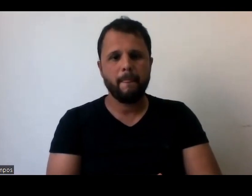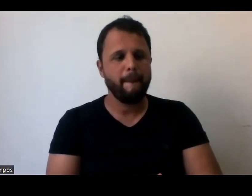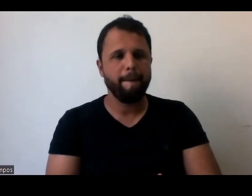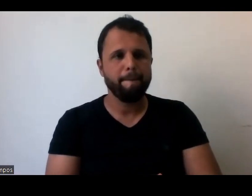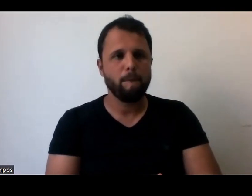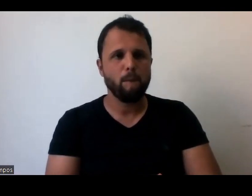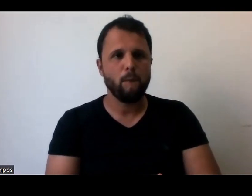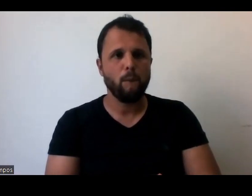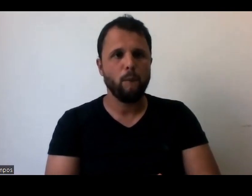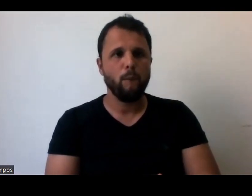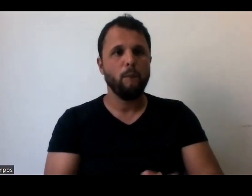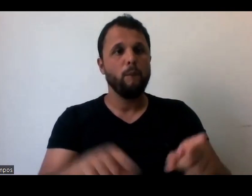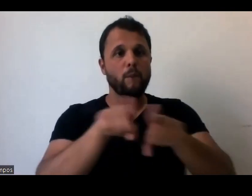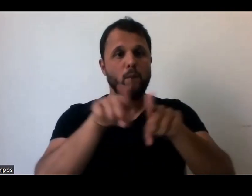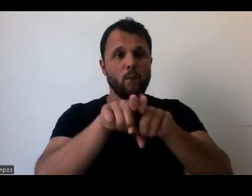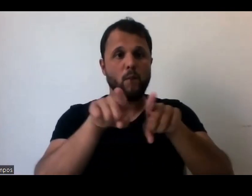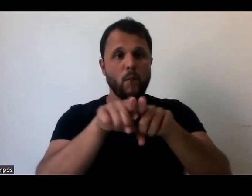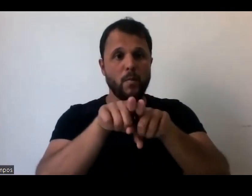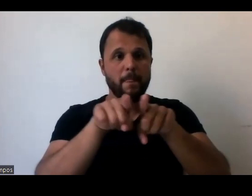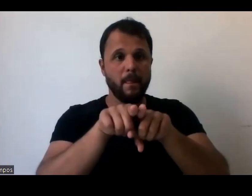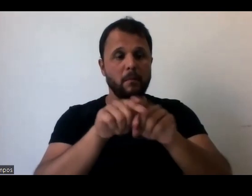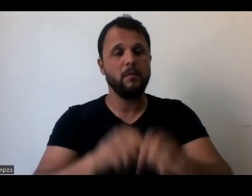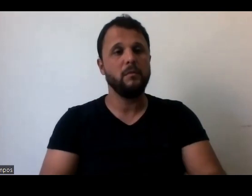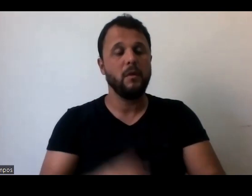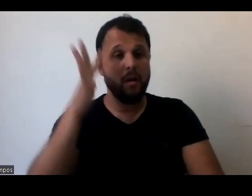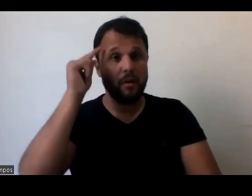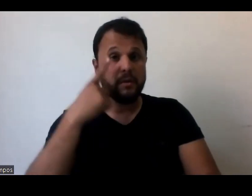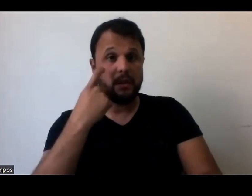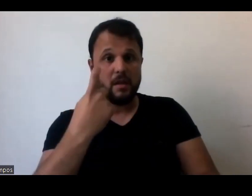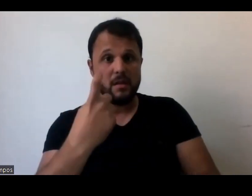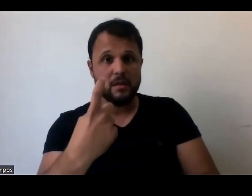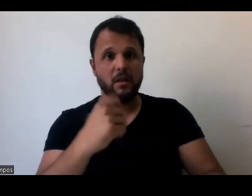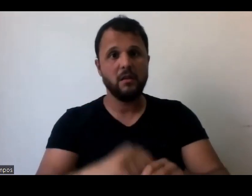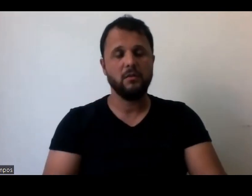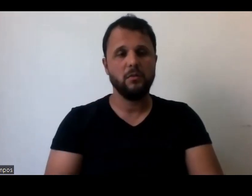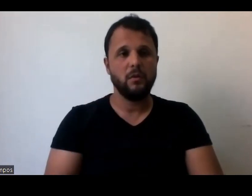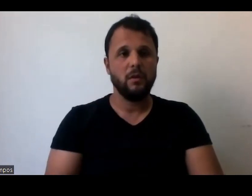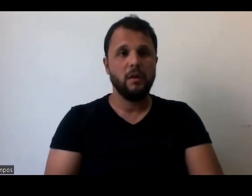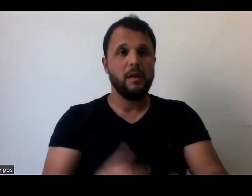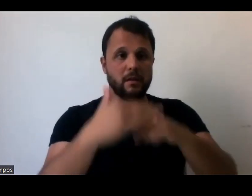Vou introduzir também, tô achando muito interessante essa discussão, assim, porque toca,